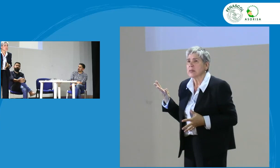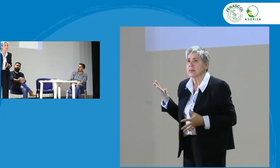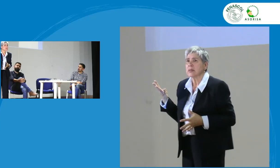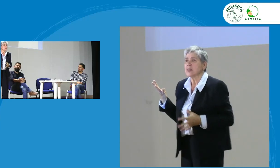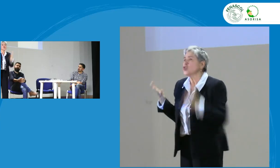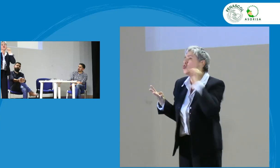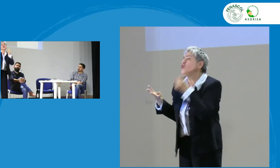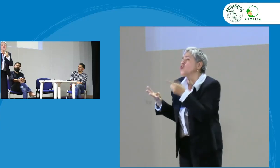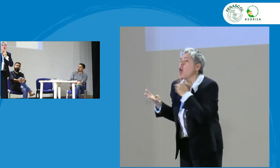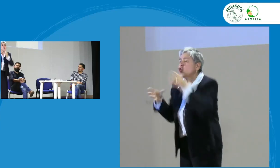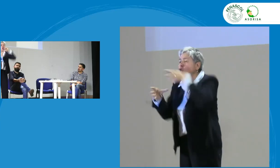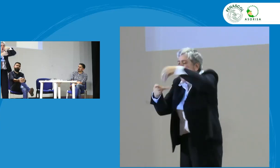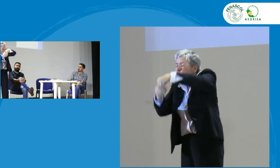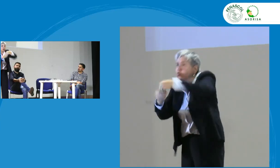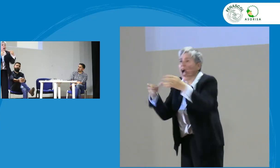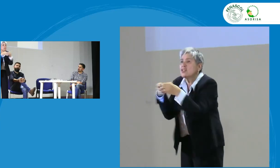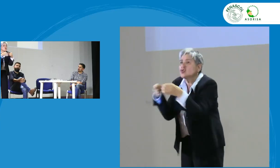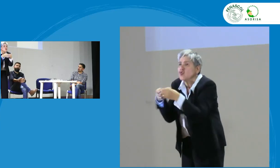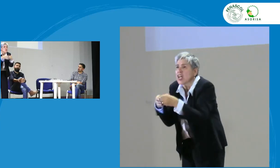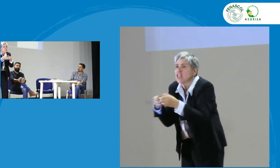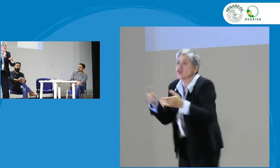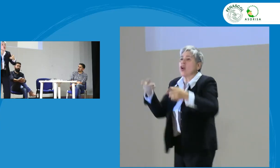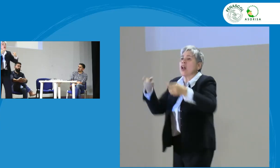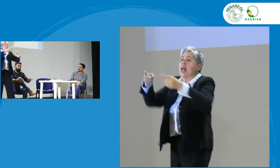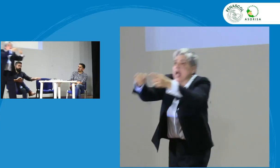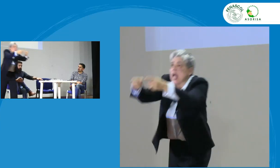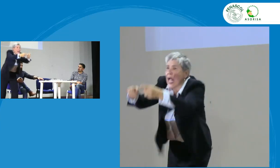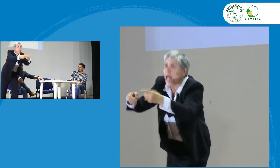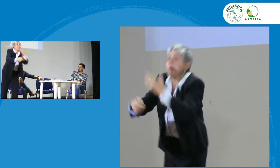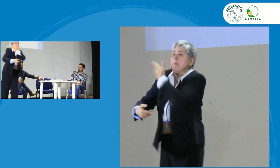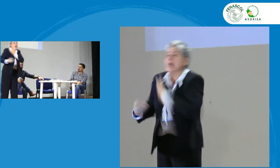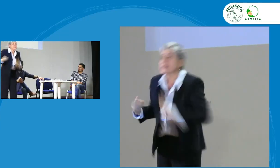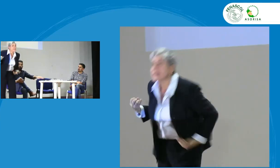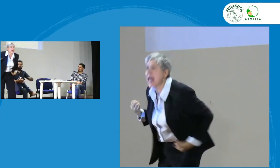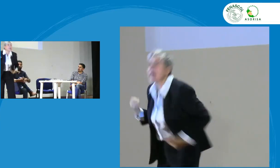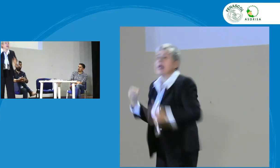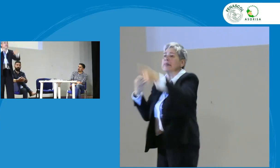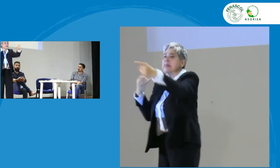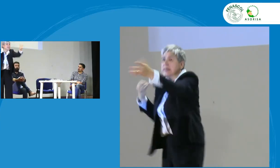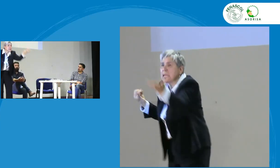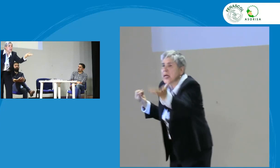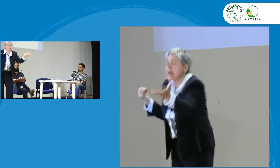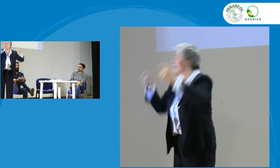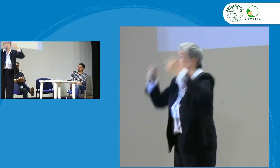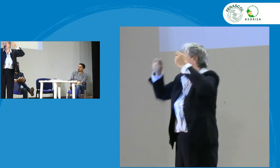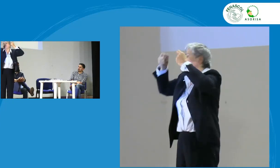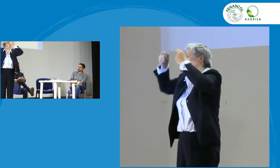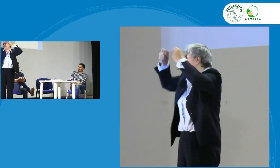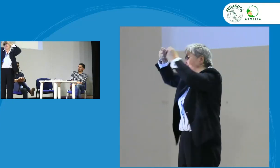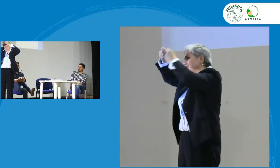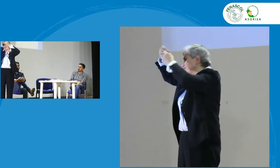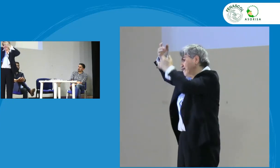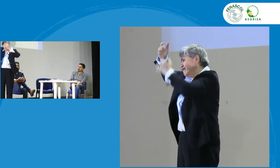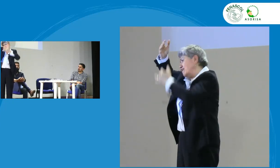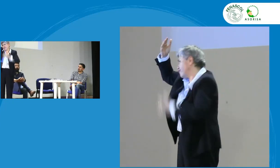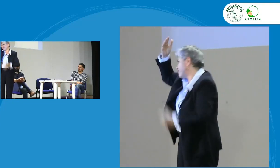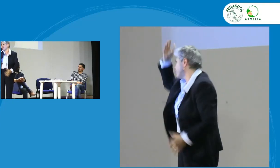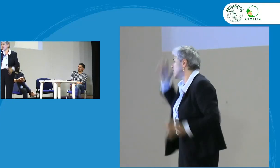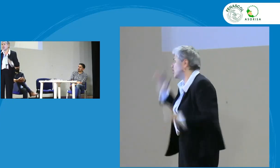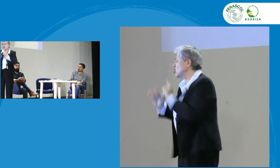más las personas sordas que están en las asociaciones los presidentes exacto o sea la gran variedad de